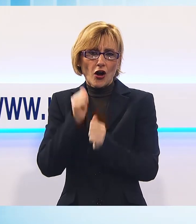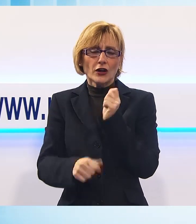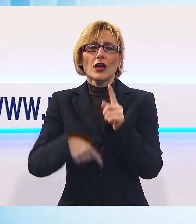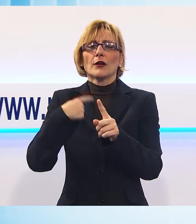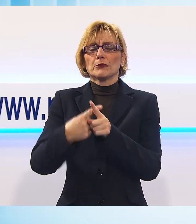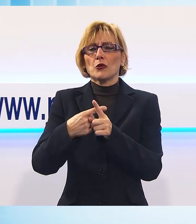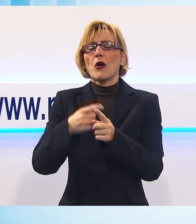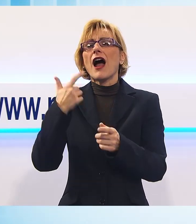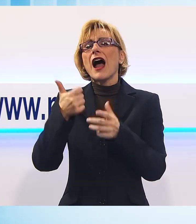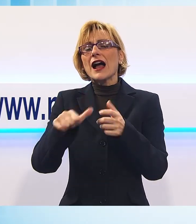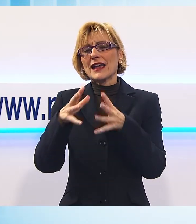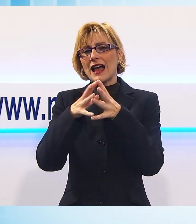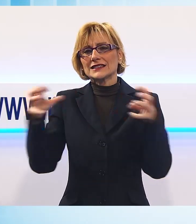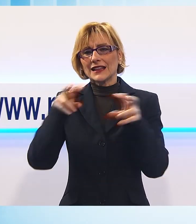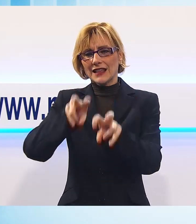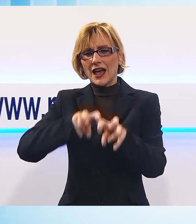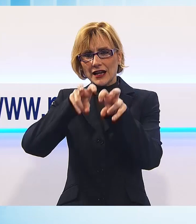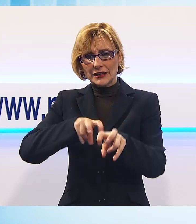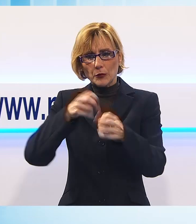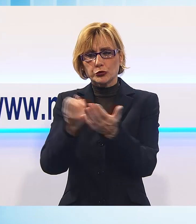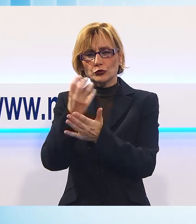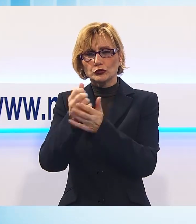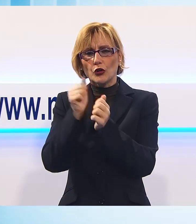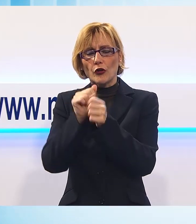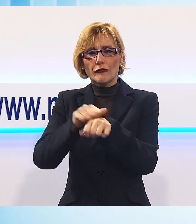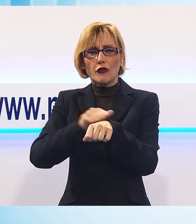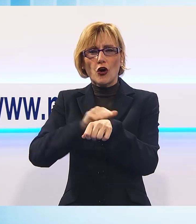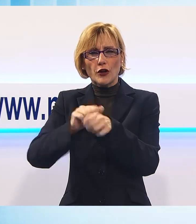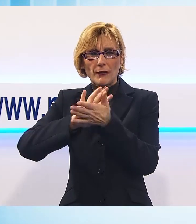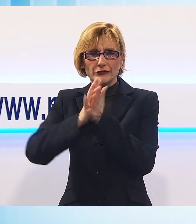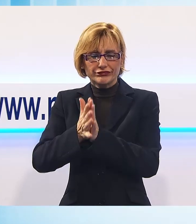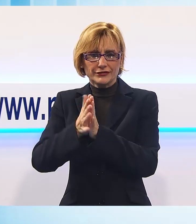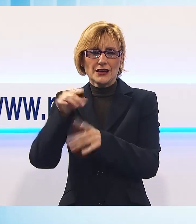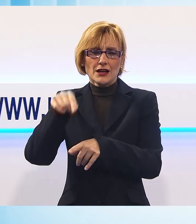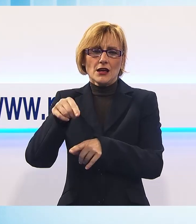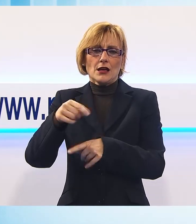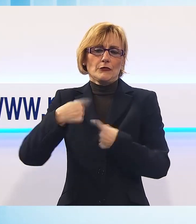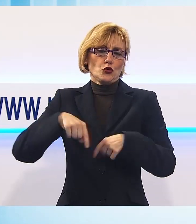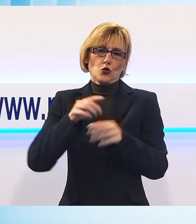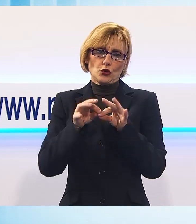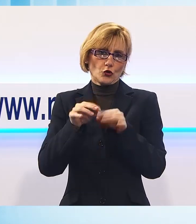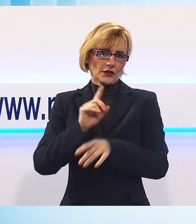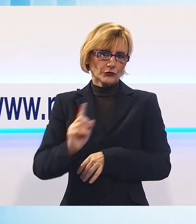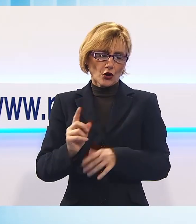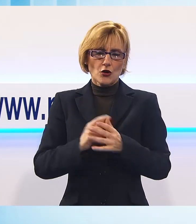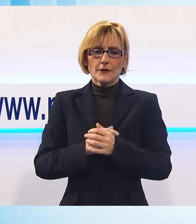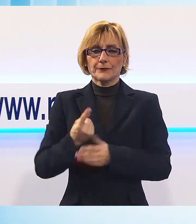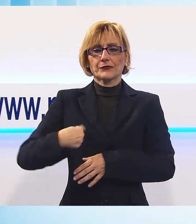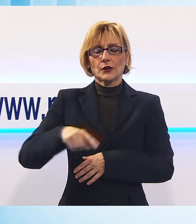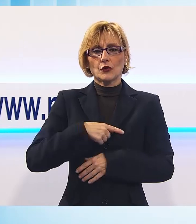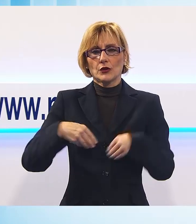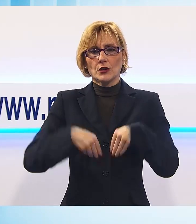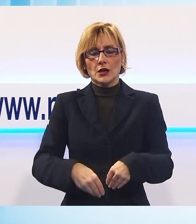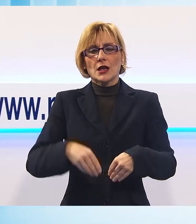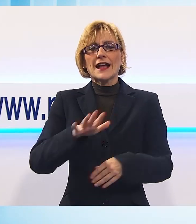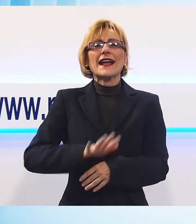'allevamento e alla produzione di formaggio, in industria casearia. Siamo qua per ricordare qua a Capannori come